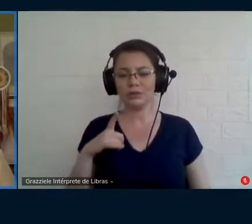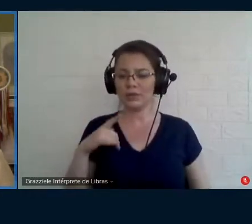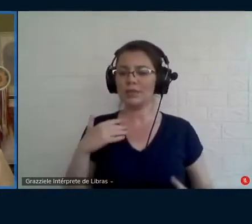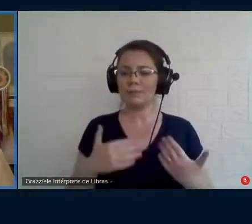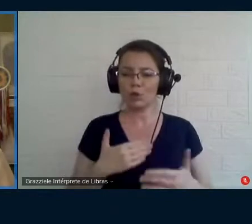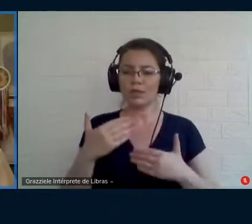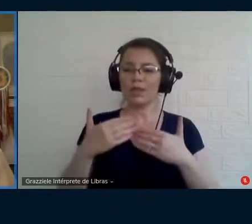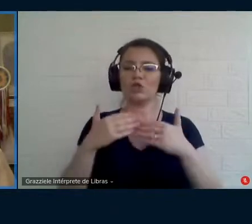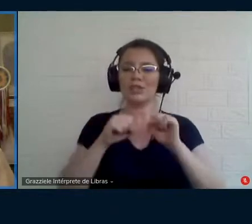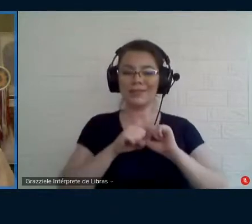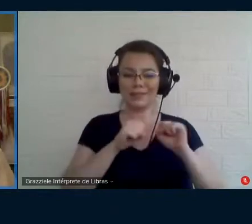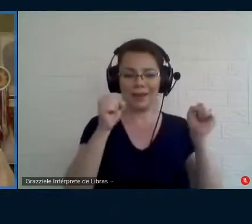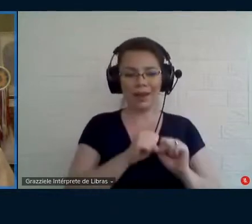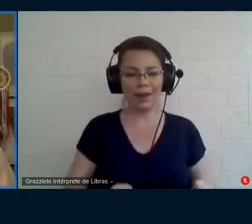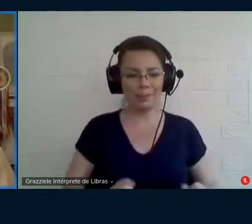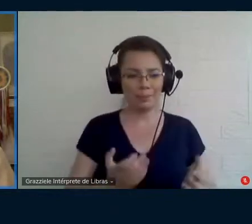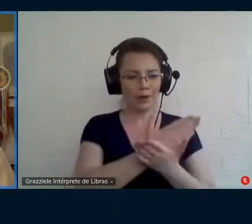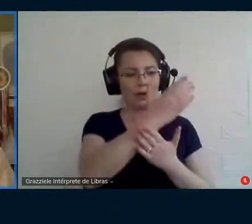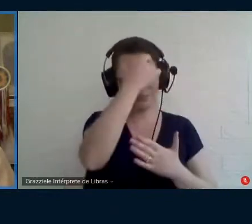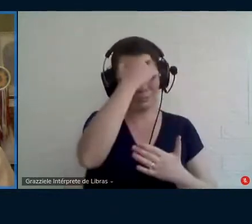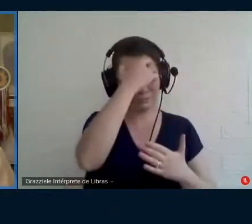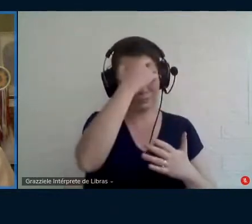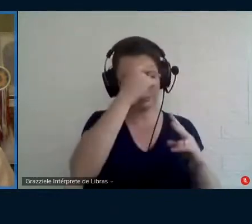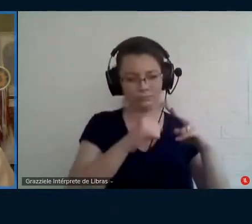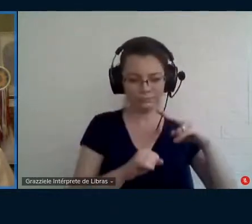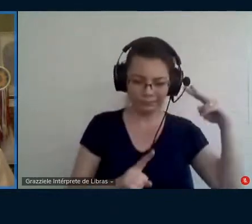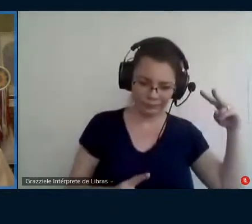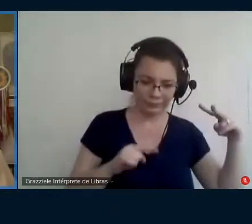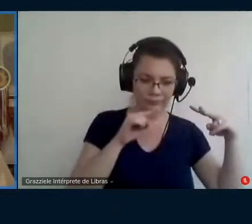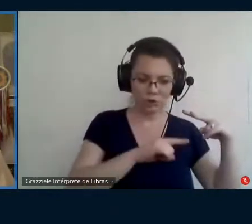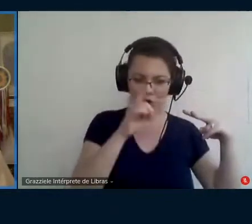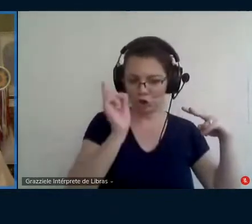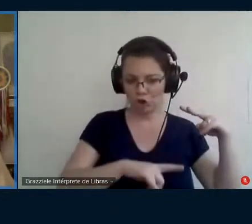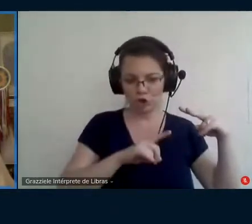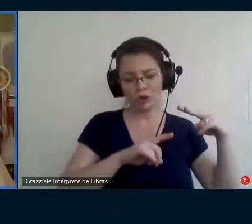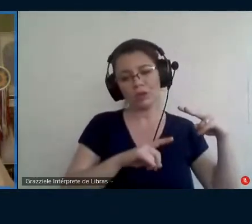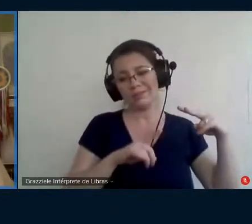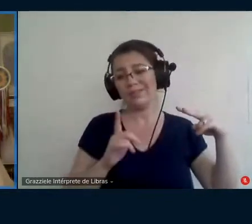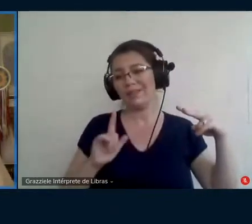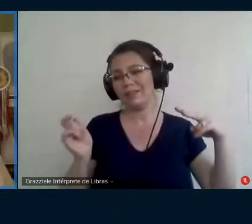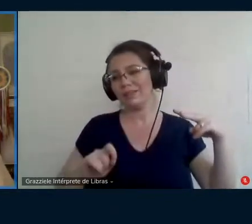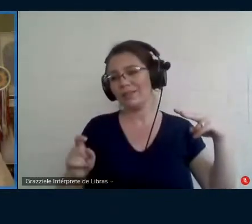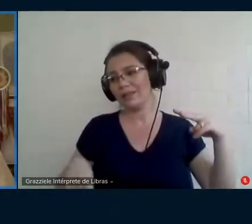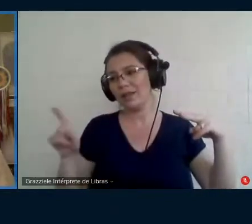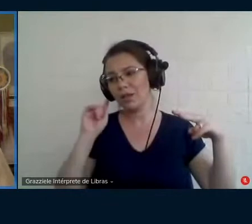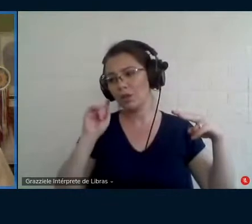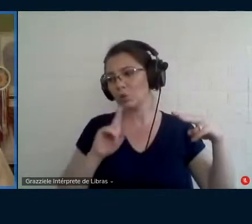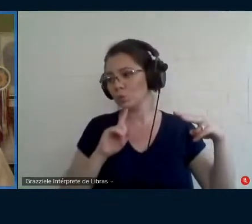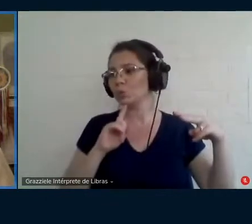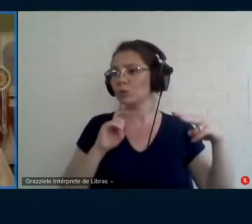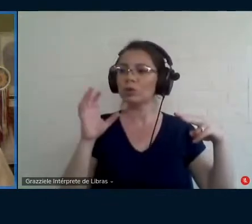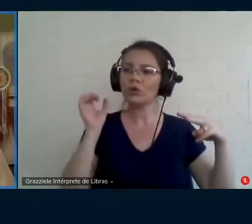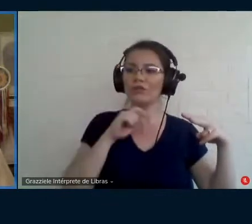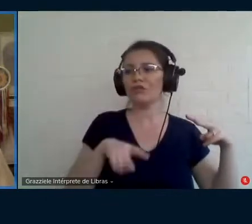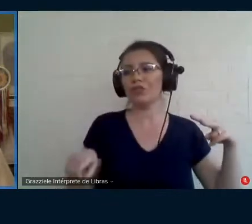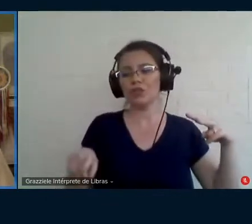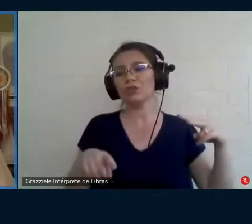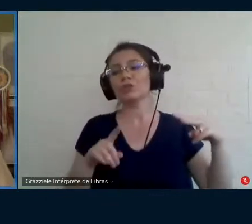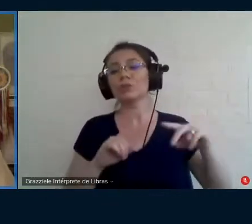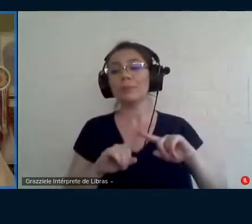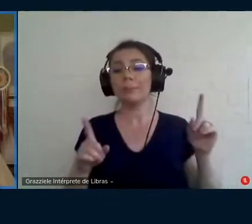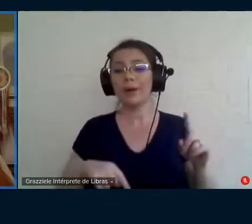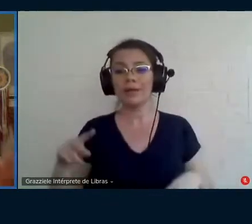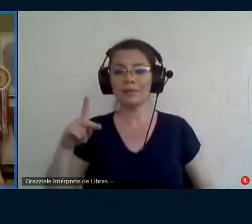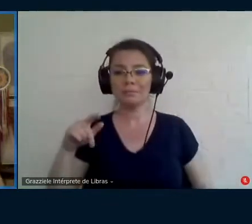desconstrução daquilo que era visto apenas como um direito também para as crianças não surdas e aí a Paula acho que